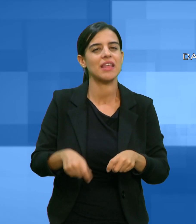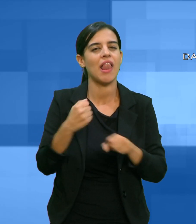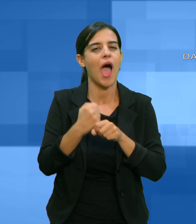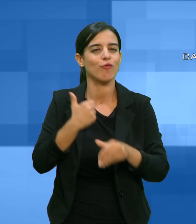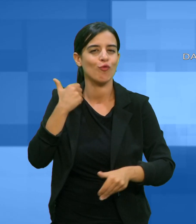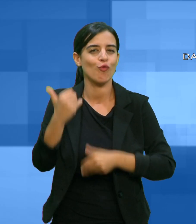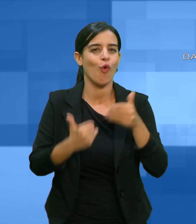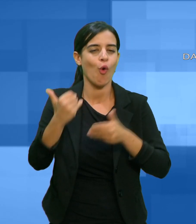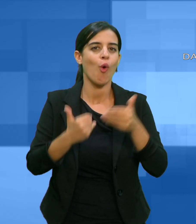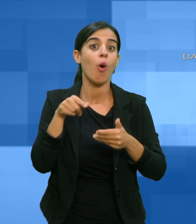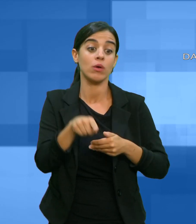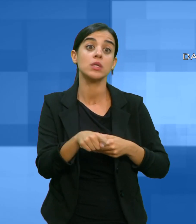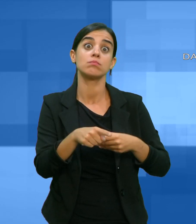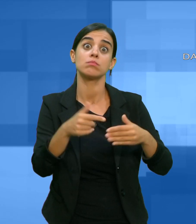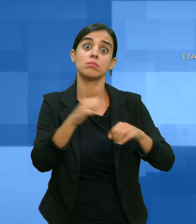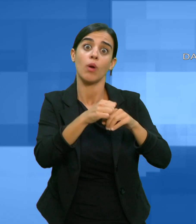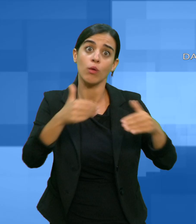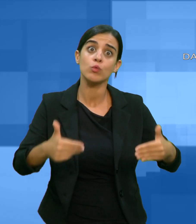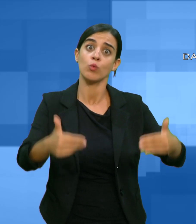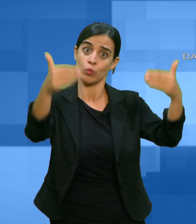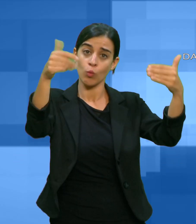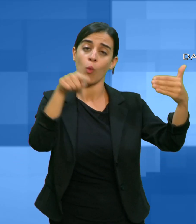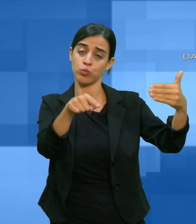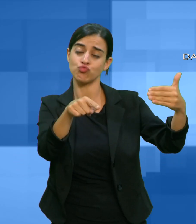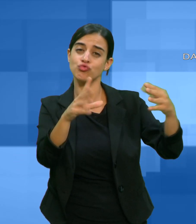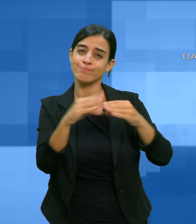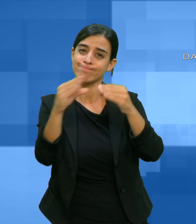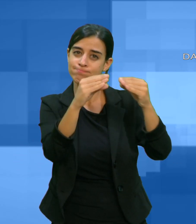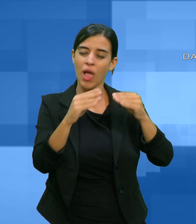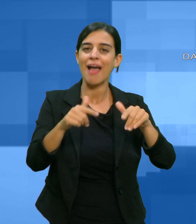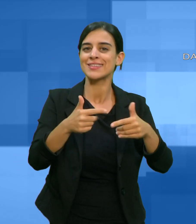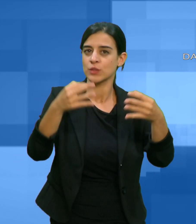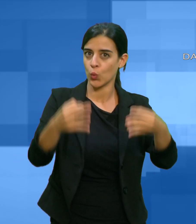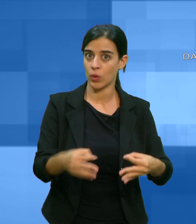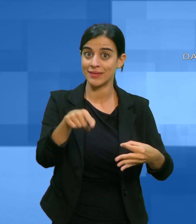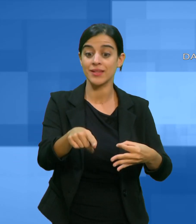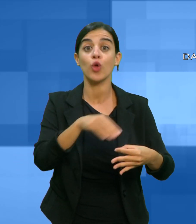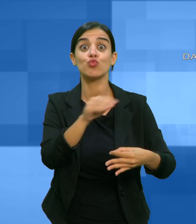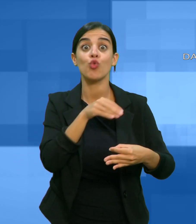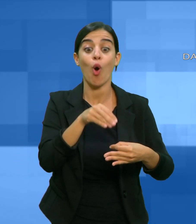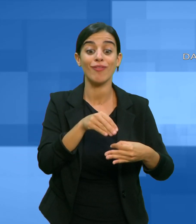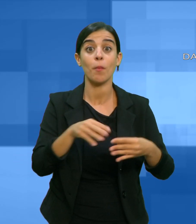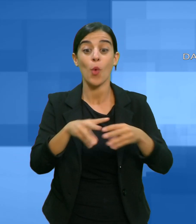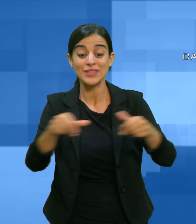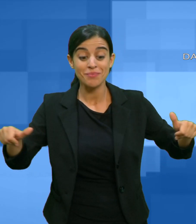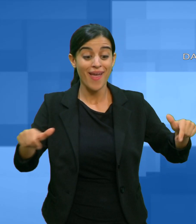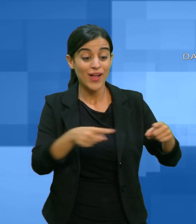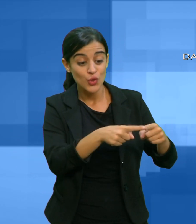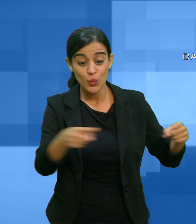rocciose affacciate sull'intero tratto della spiaggia. A lavori conclusi